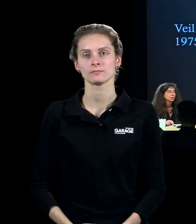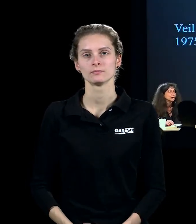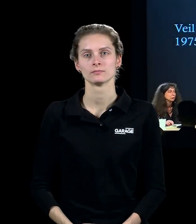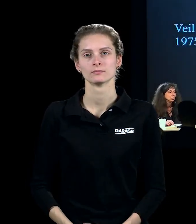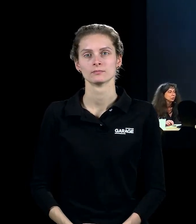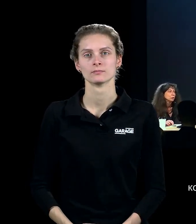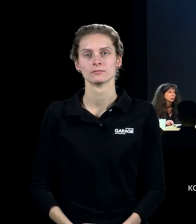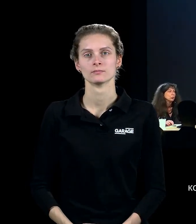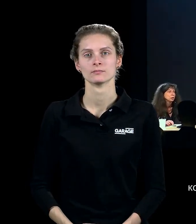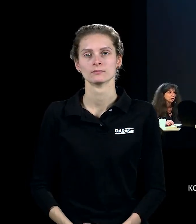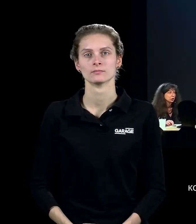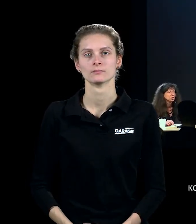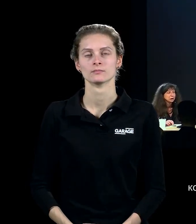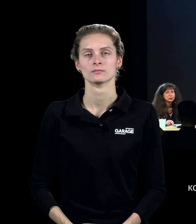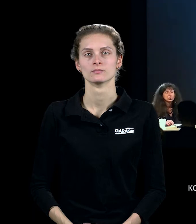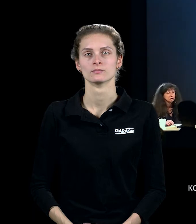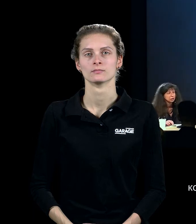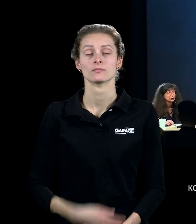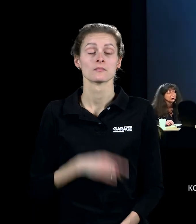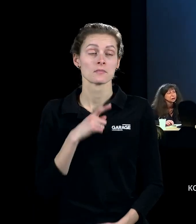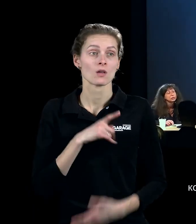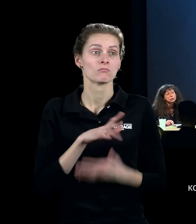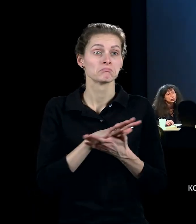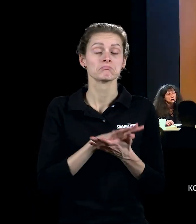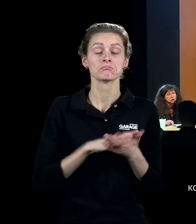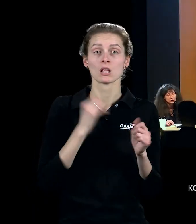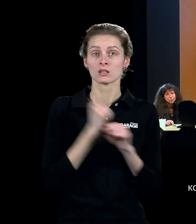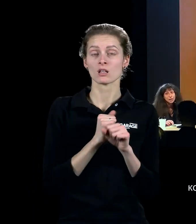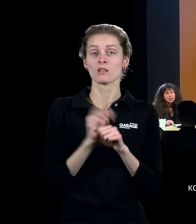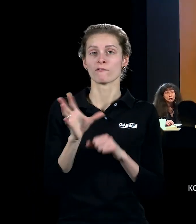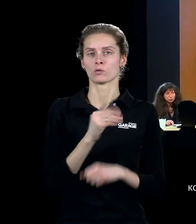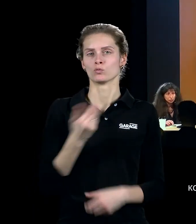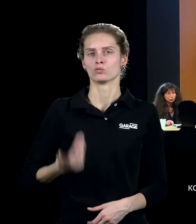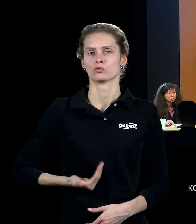действительно, классным, красивым искусством, которое он продолжал делать на протяжении всей своей жизни.